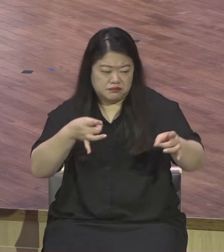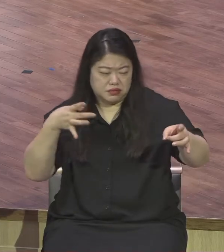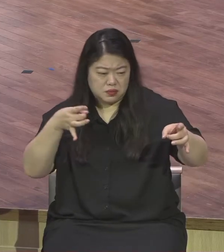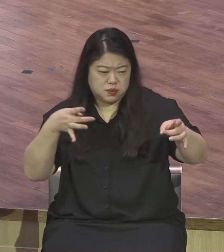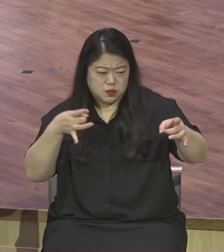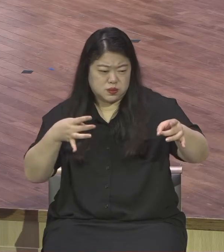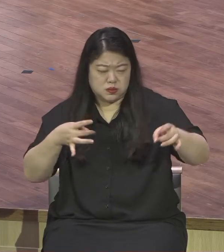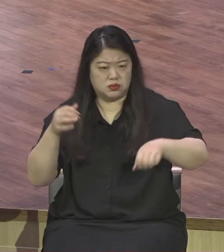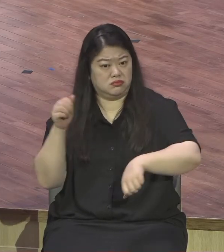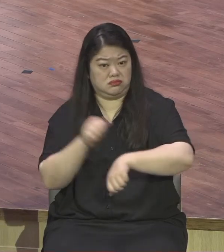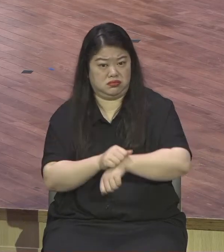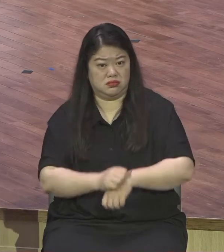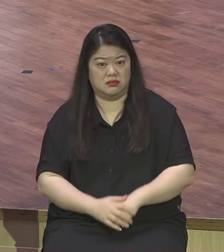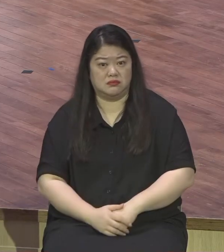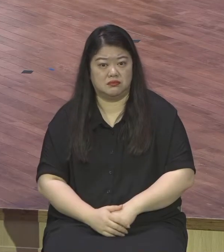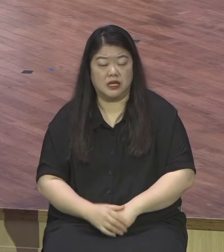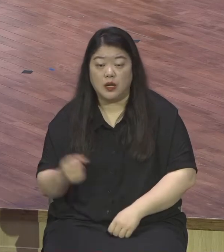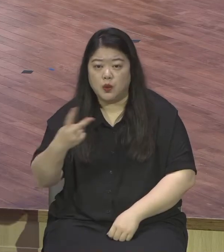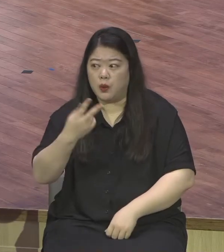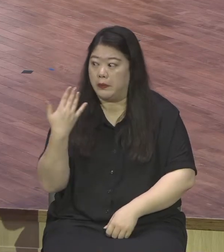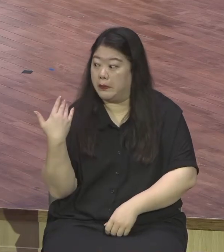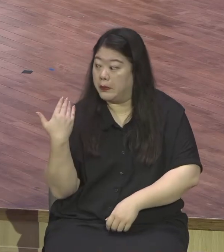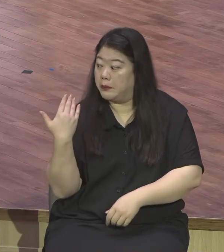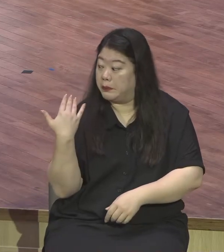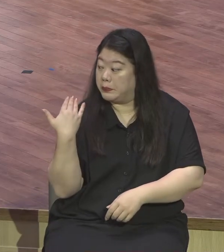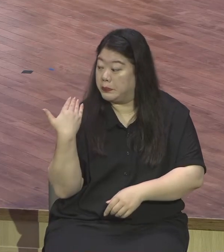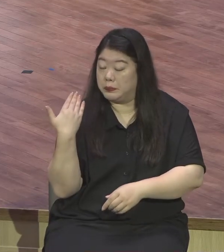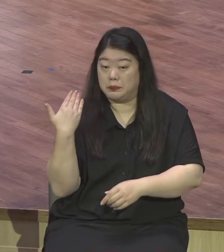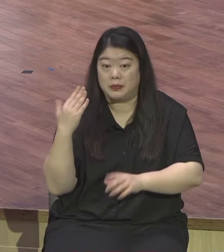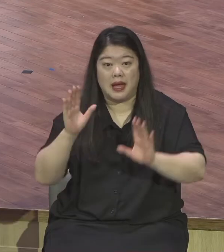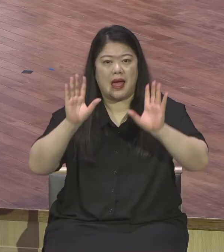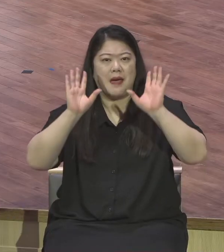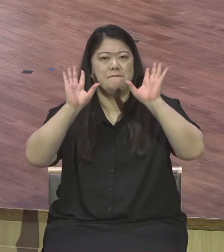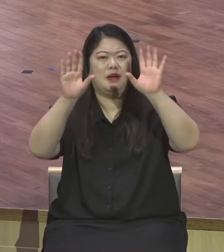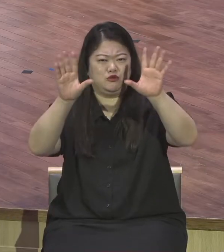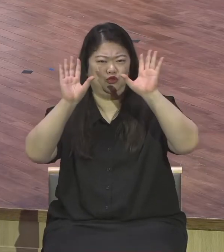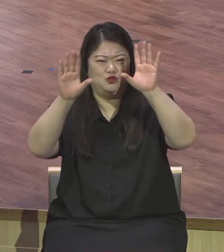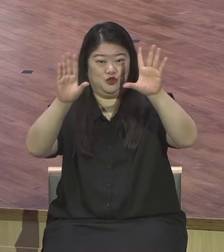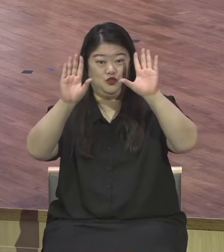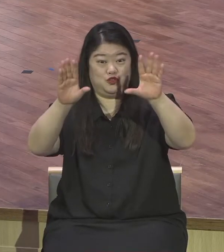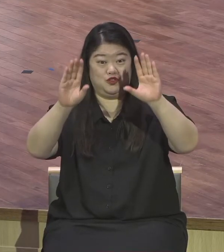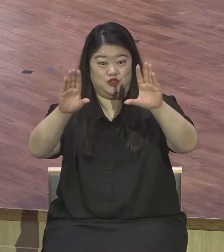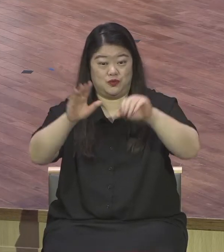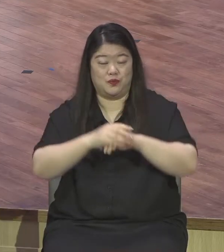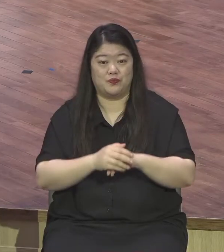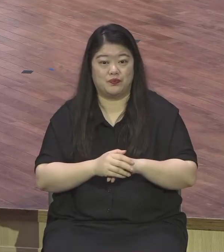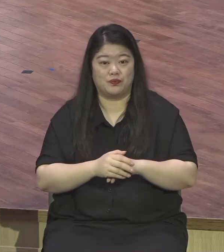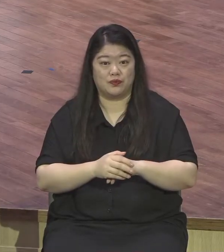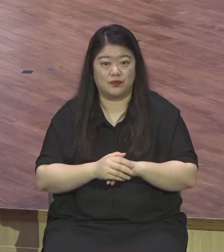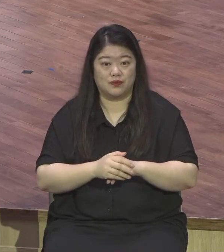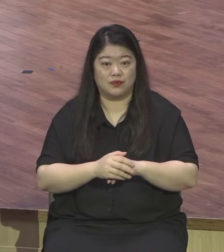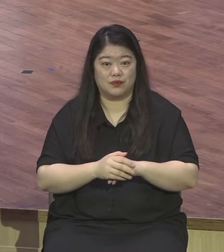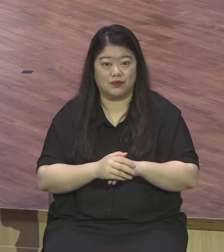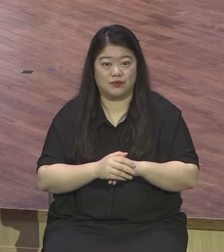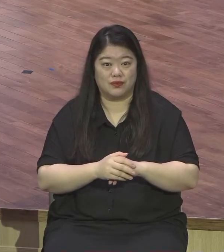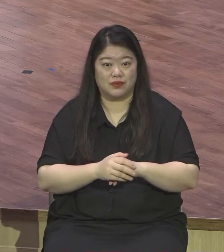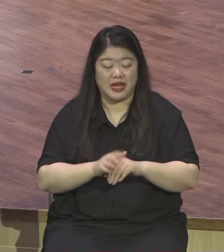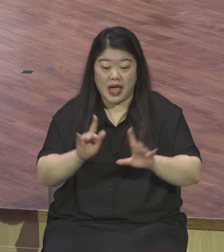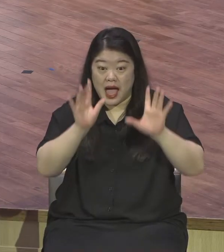우리나라 배구도 마찬가지죠. 학폭 논란 때문에 국가대표 핵심 쌍둥이 두려워